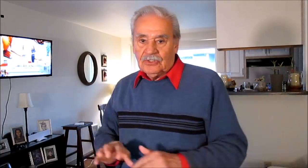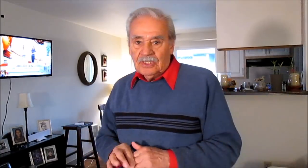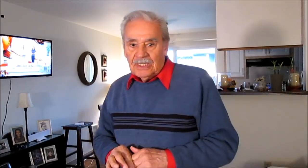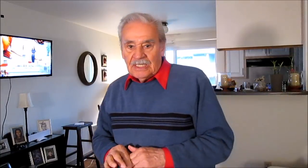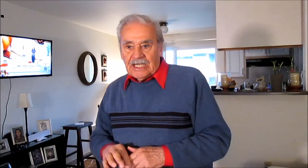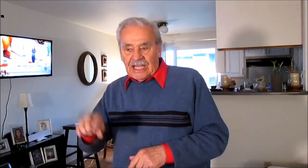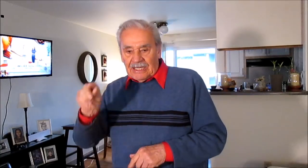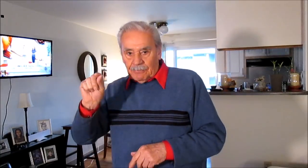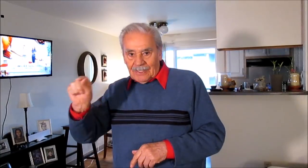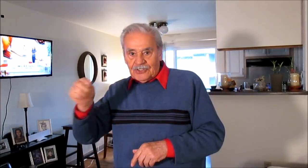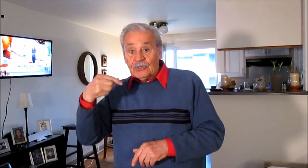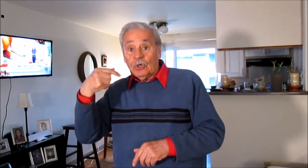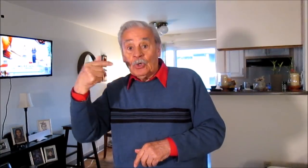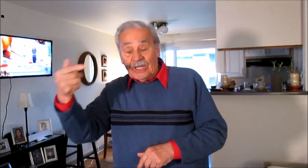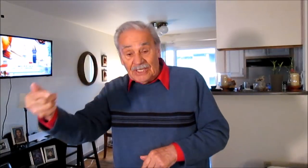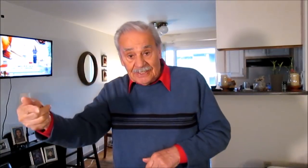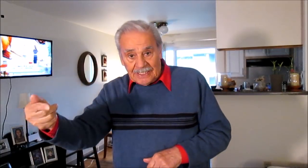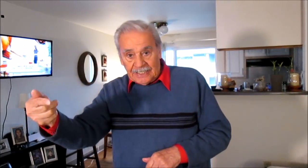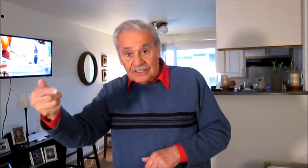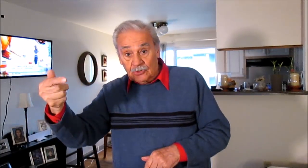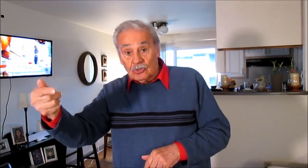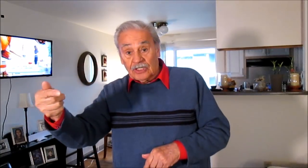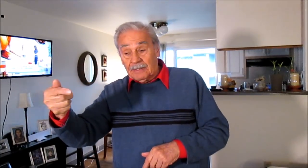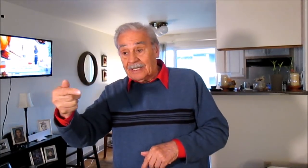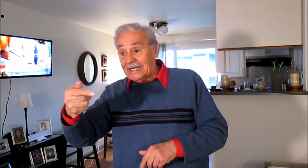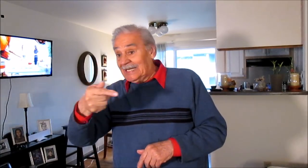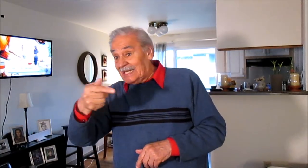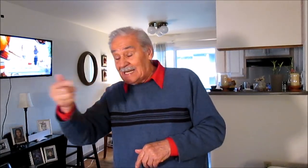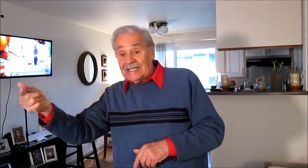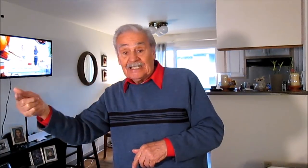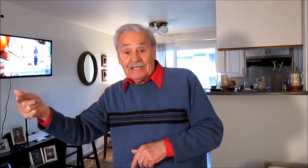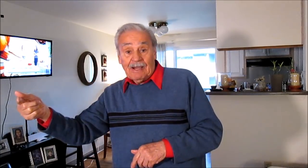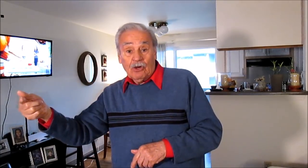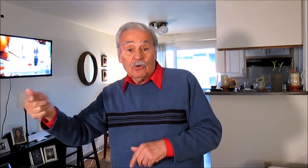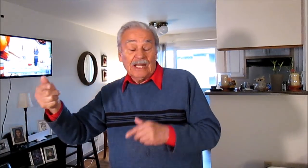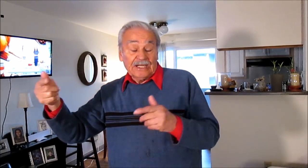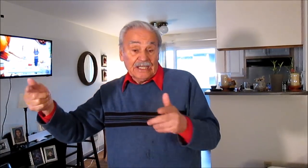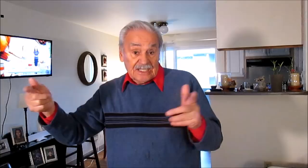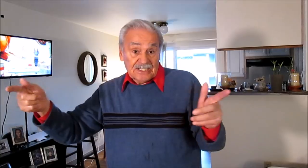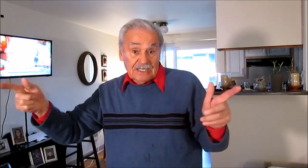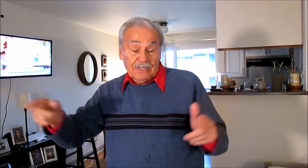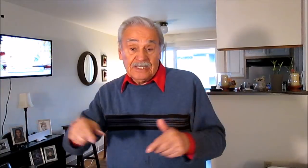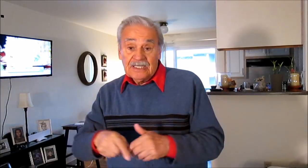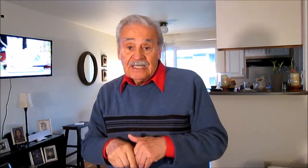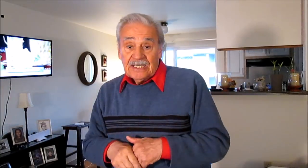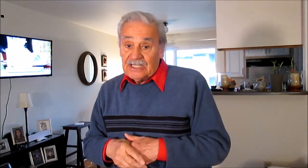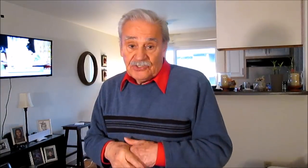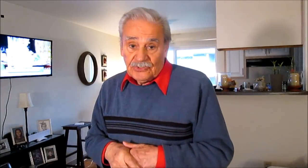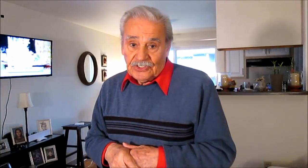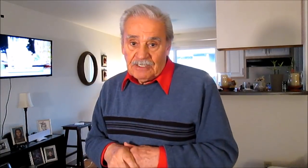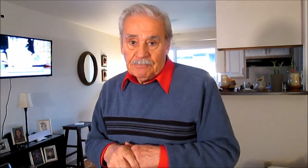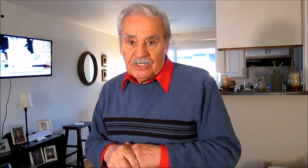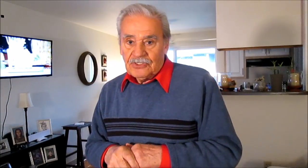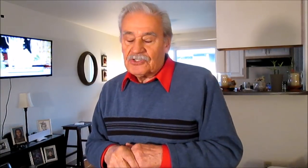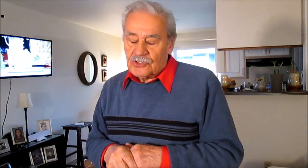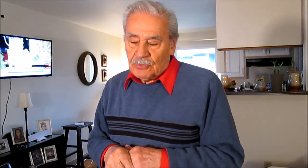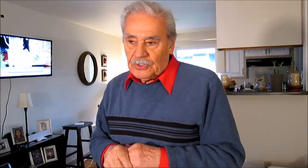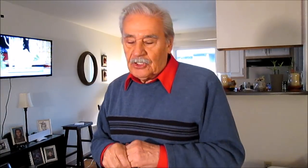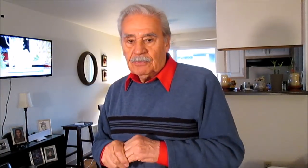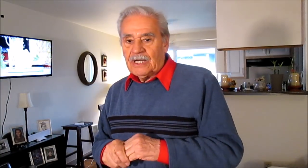que es la población honesta que son los que generan el trabajo y la riqueza del país esos no tienen precio a esos no los puedes comprar